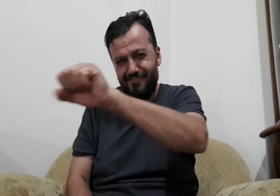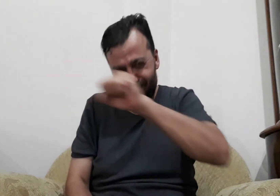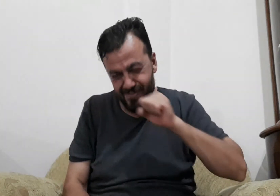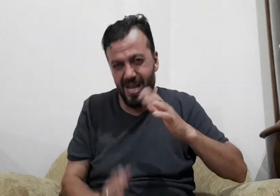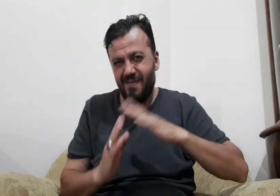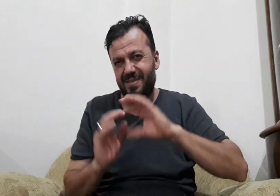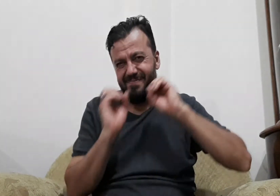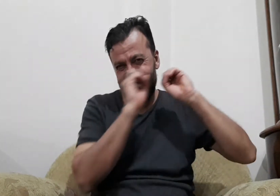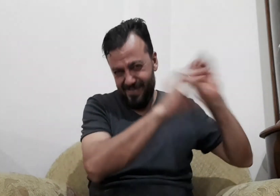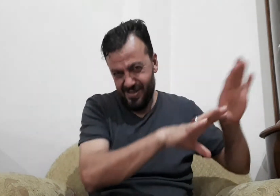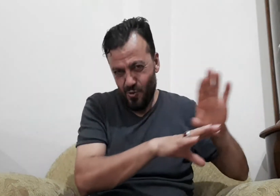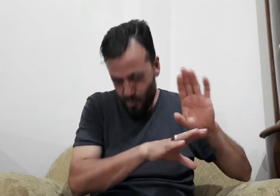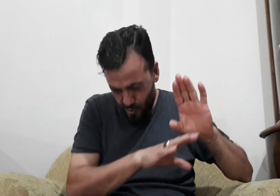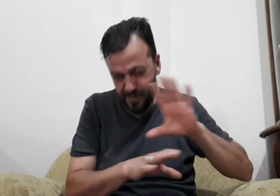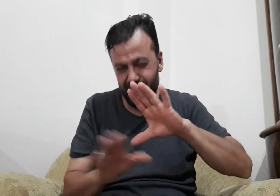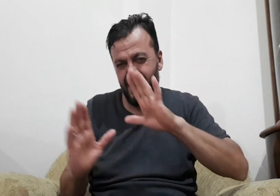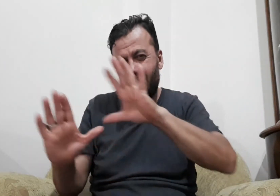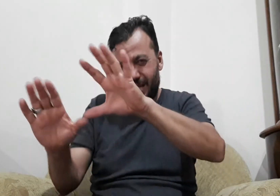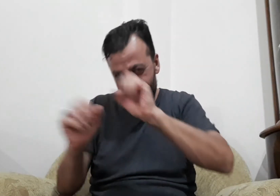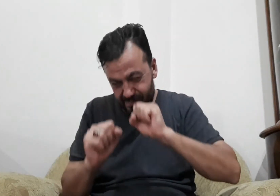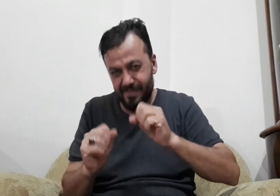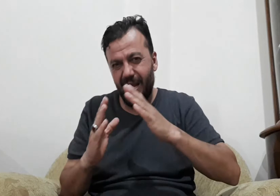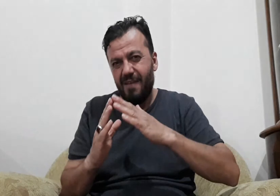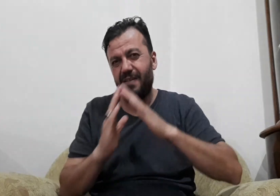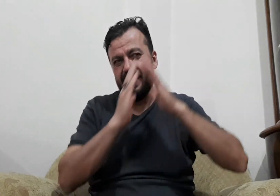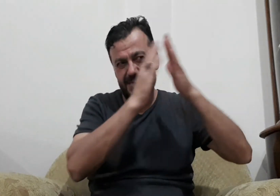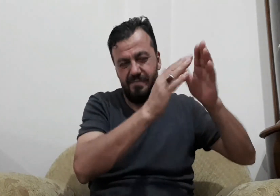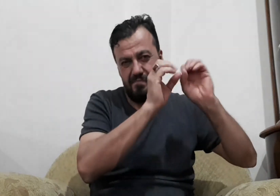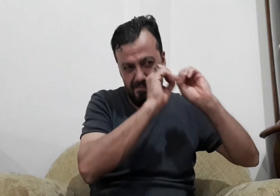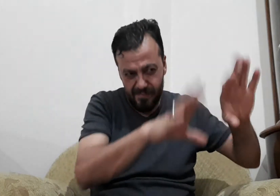eve gittiğinde işte çantasını bırakmış evinde